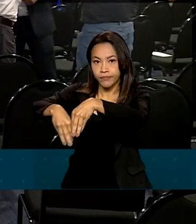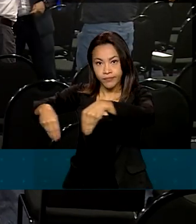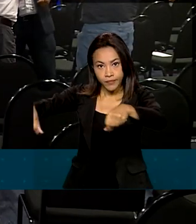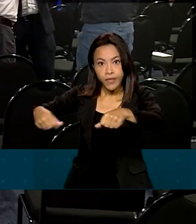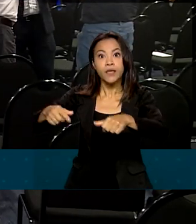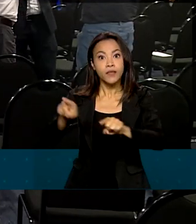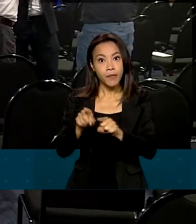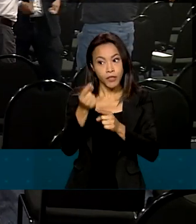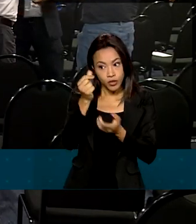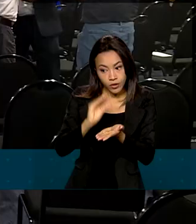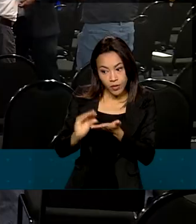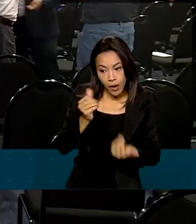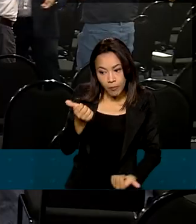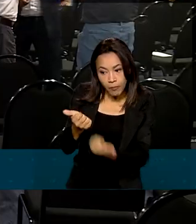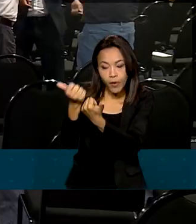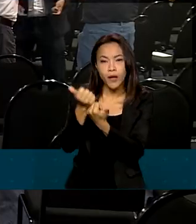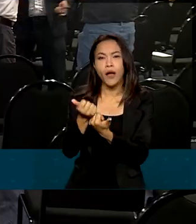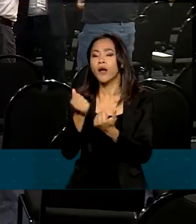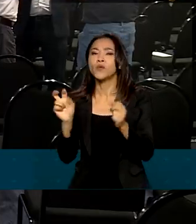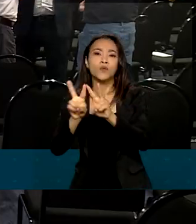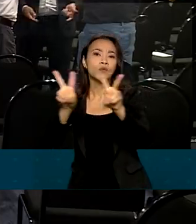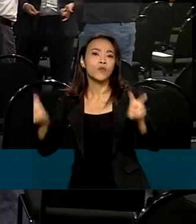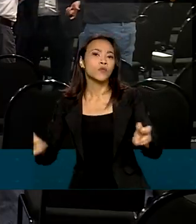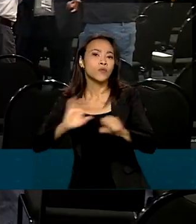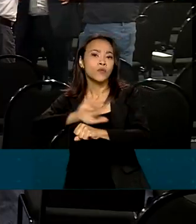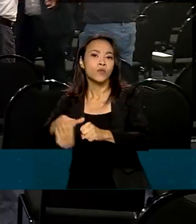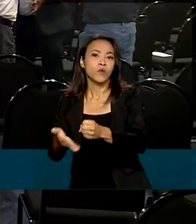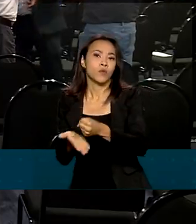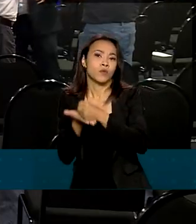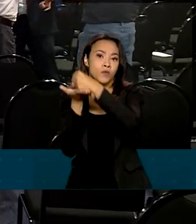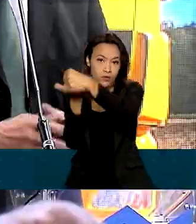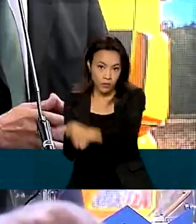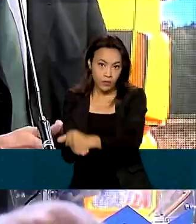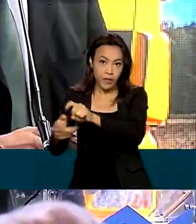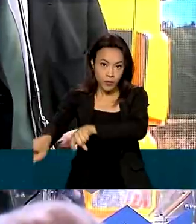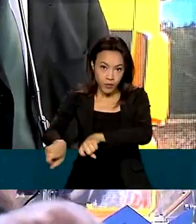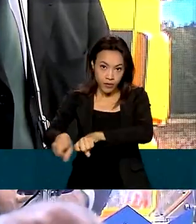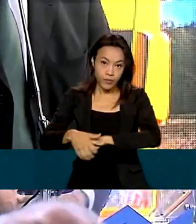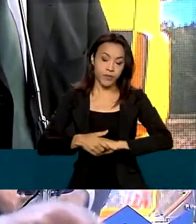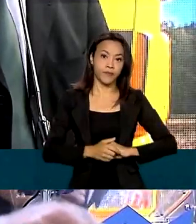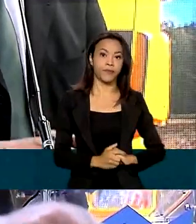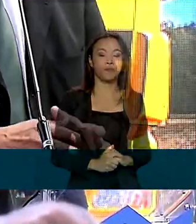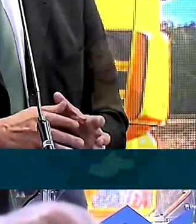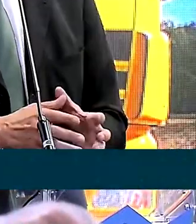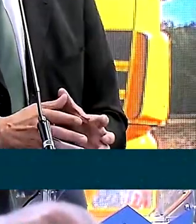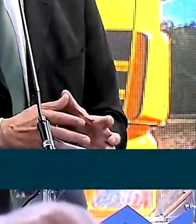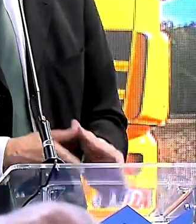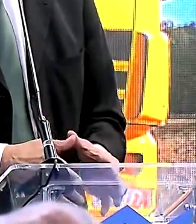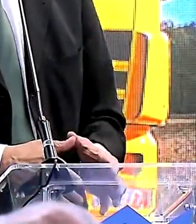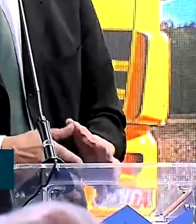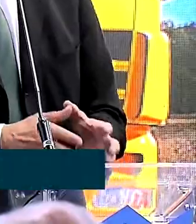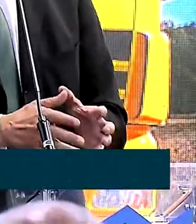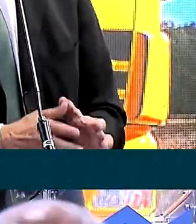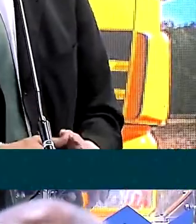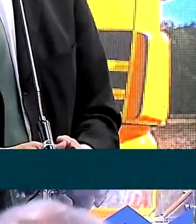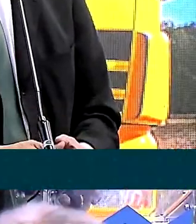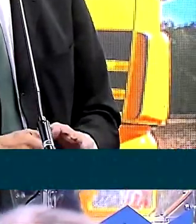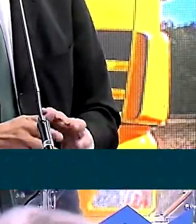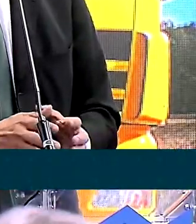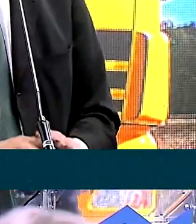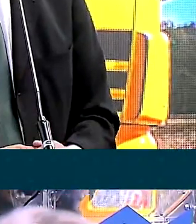apoiar o produtor em ações de sustentabilidade no campo. A agenda ambiental não é apenas reduzir,